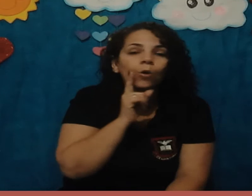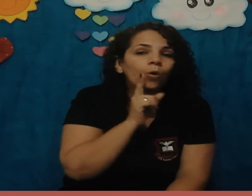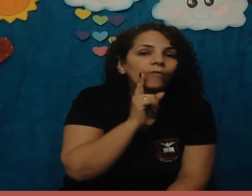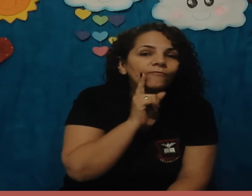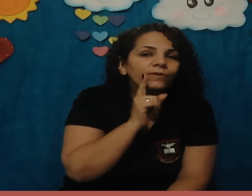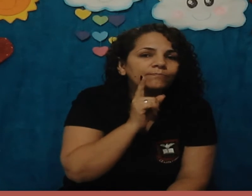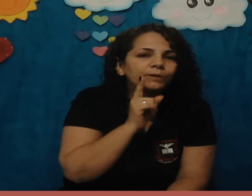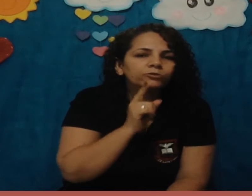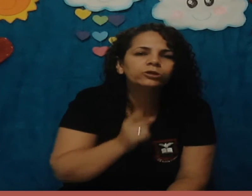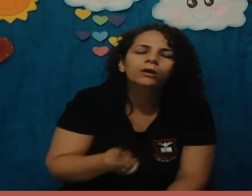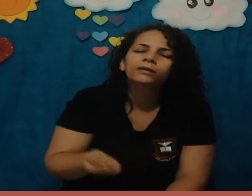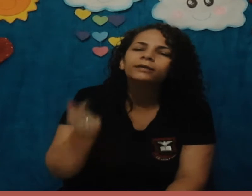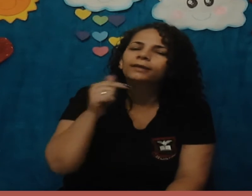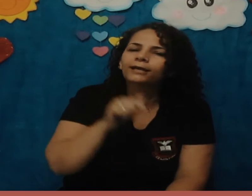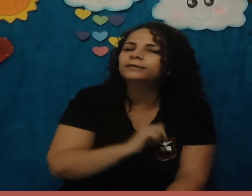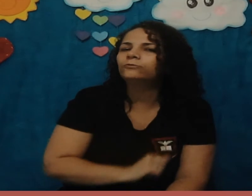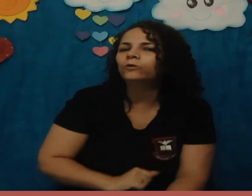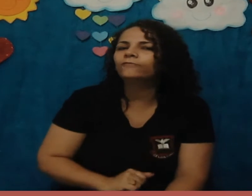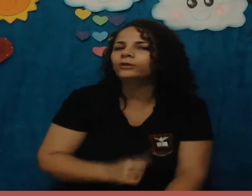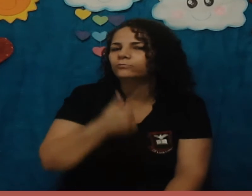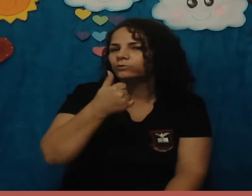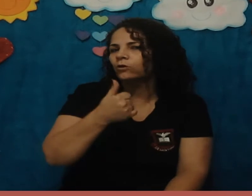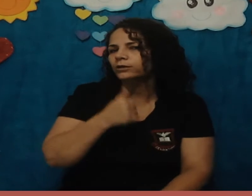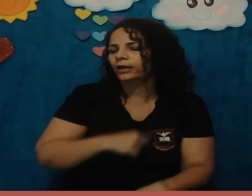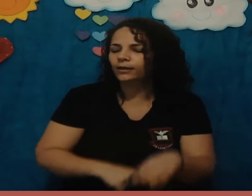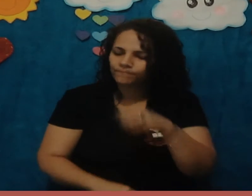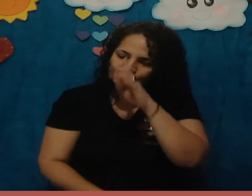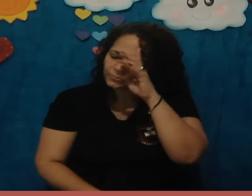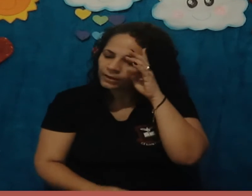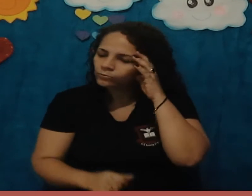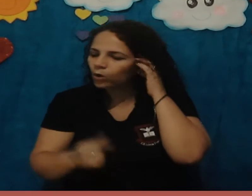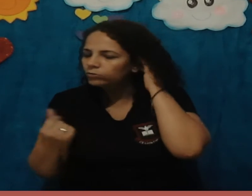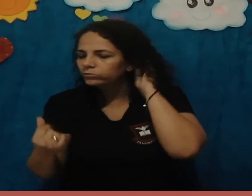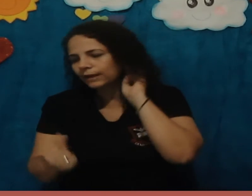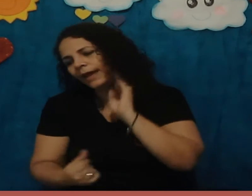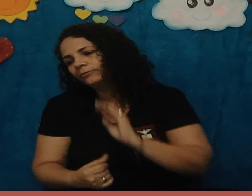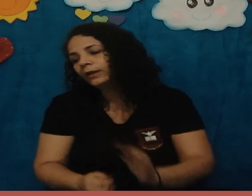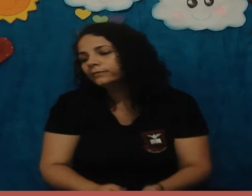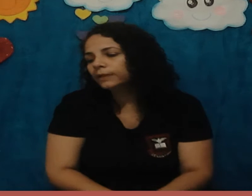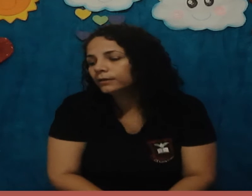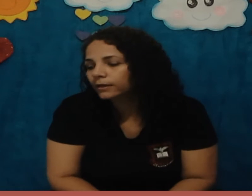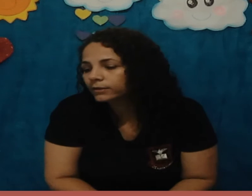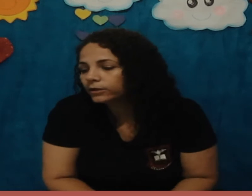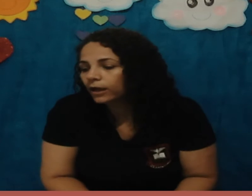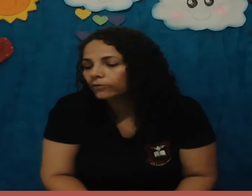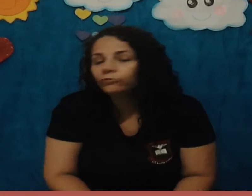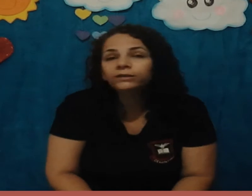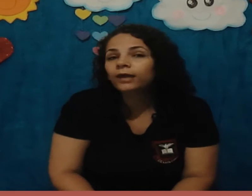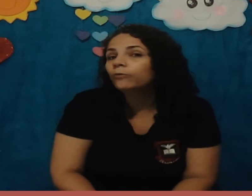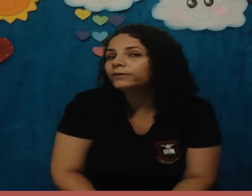ovíparos, que nascem do ovinho, ok? Do outro lado, tem aqui o que é o